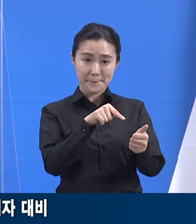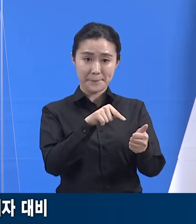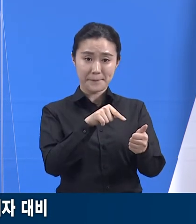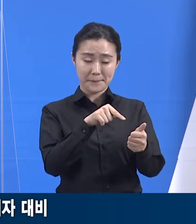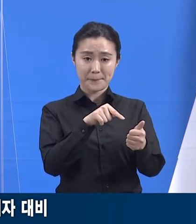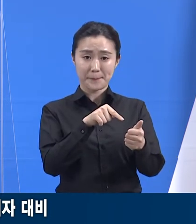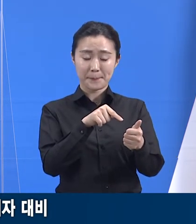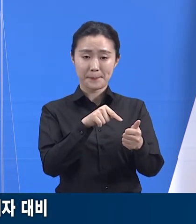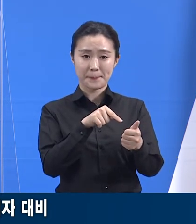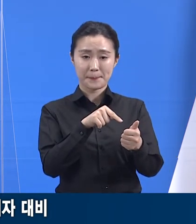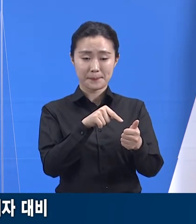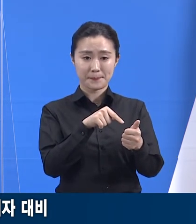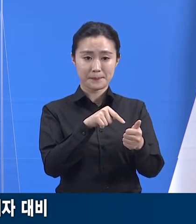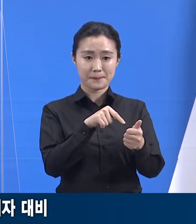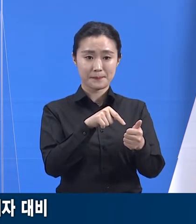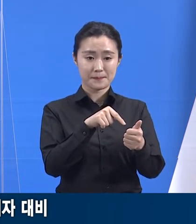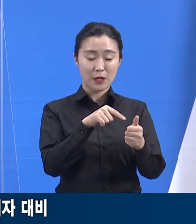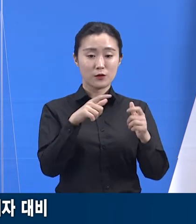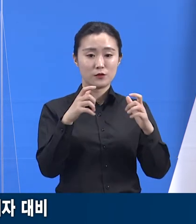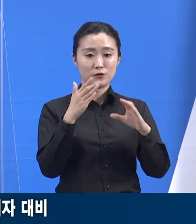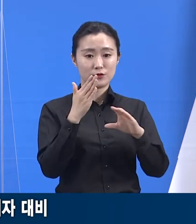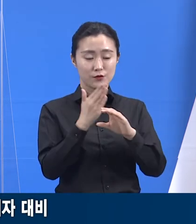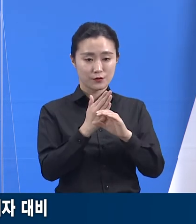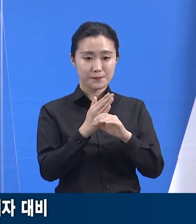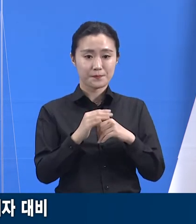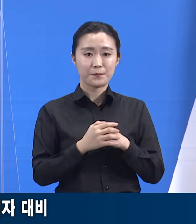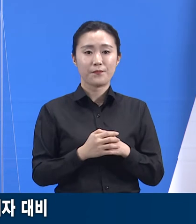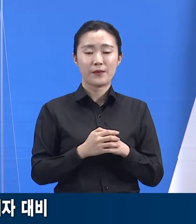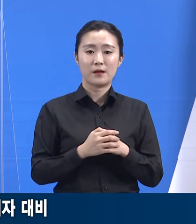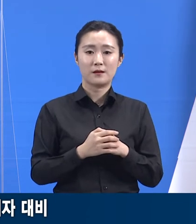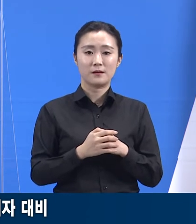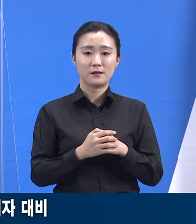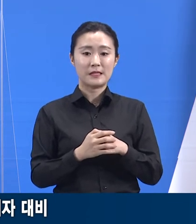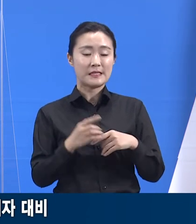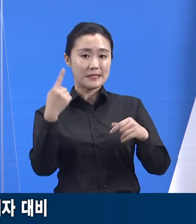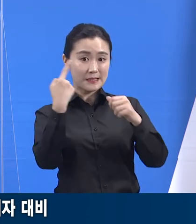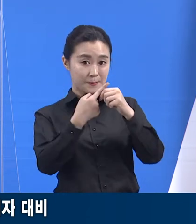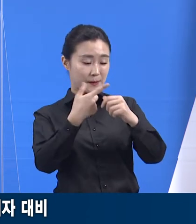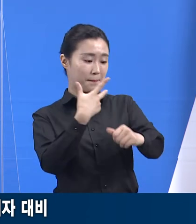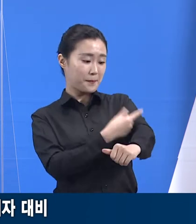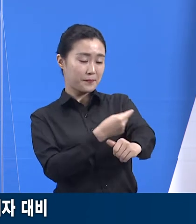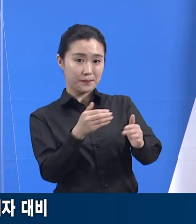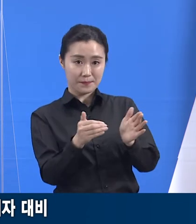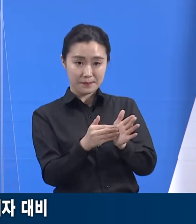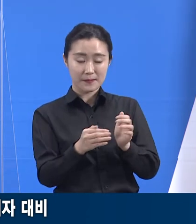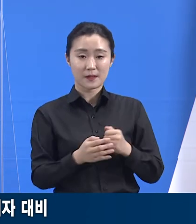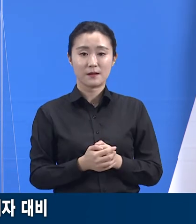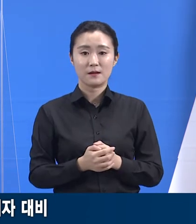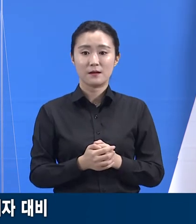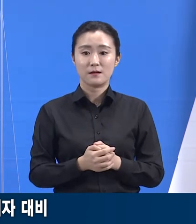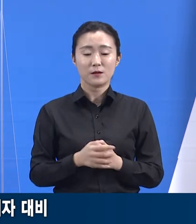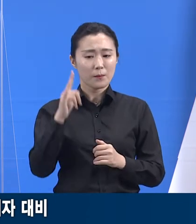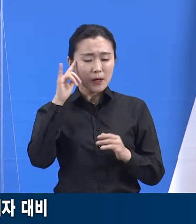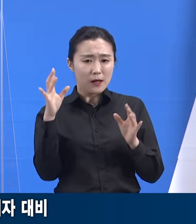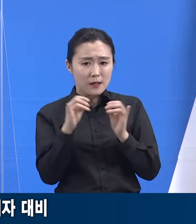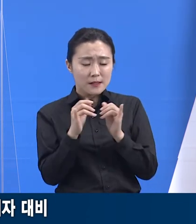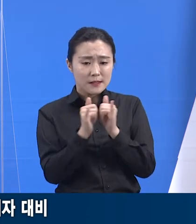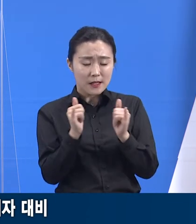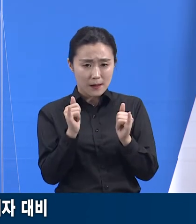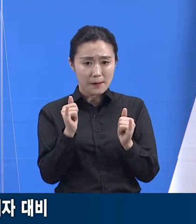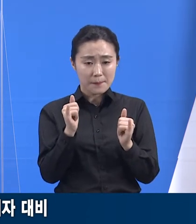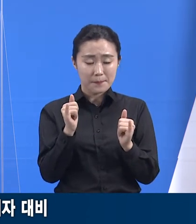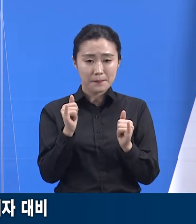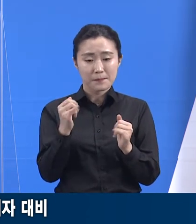중 60만 4,264명이 1차 접종을 완료했습니다. 동의자 대비 접종률은 95.8